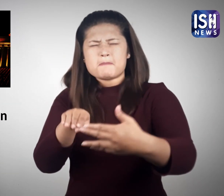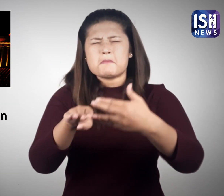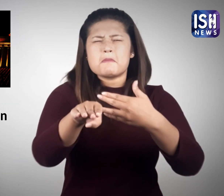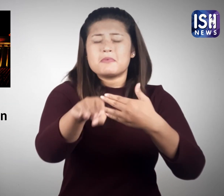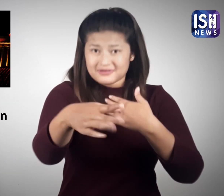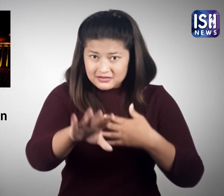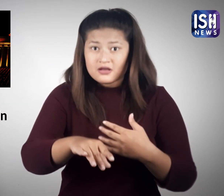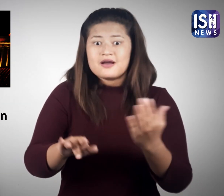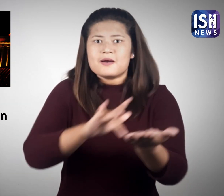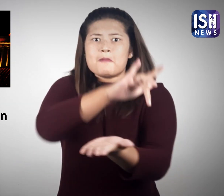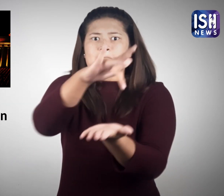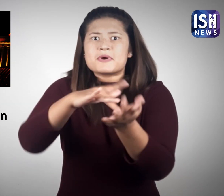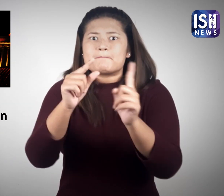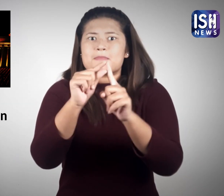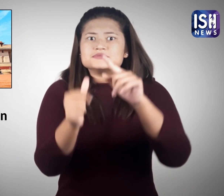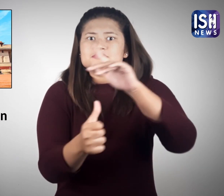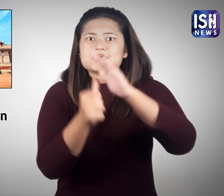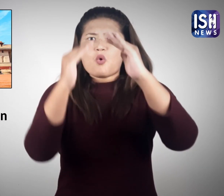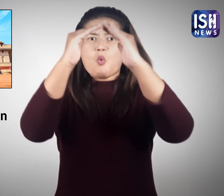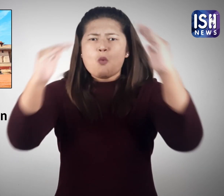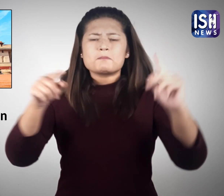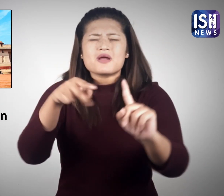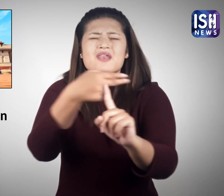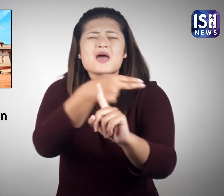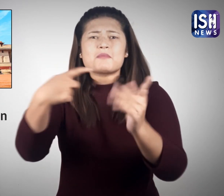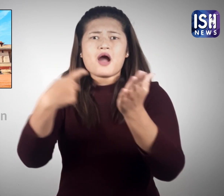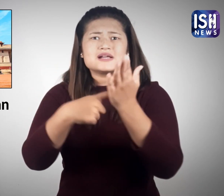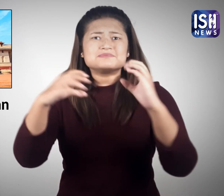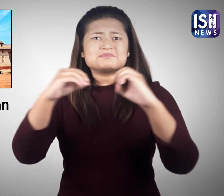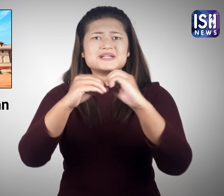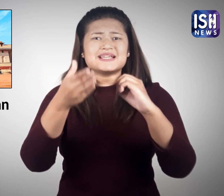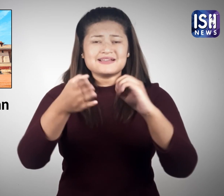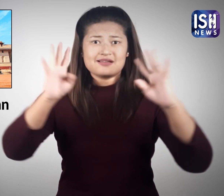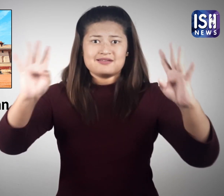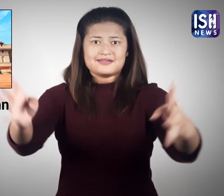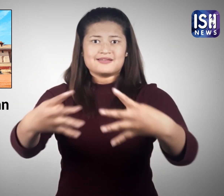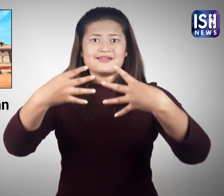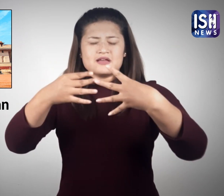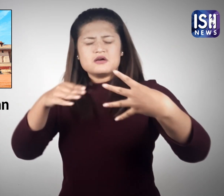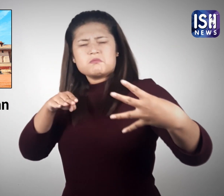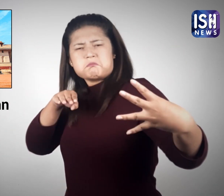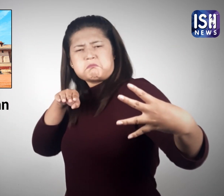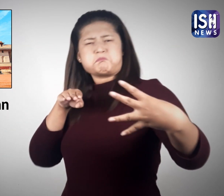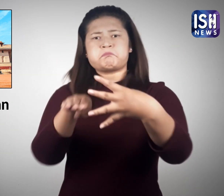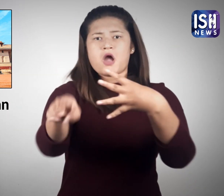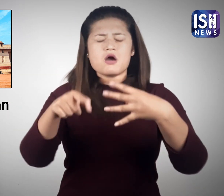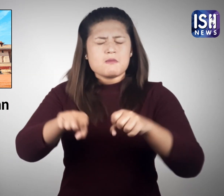गया।